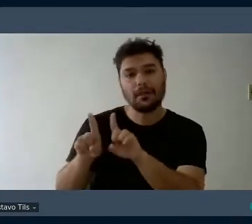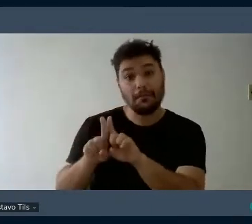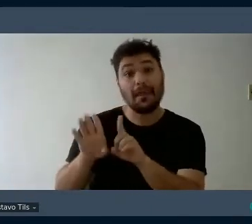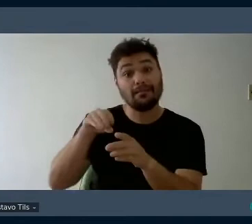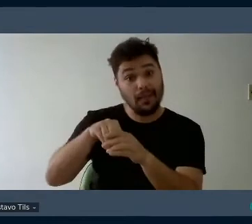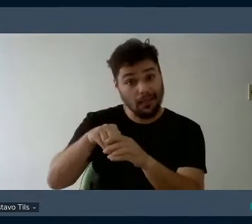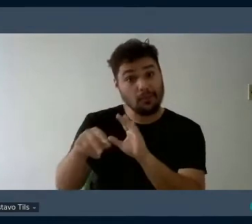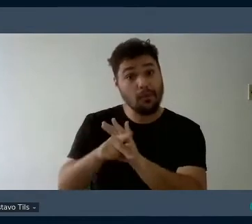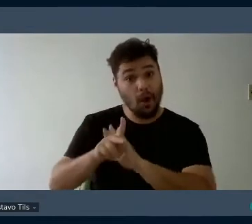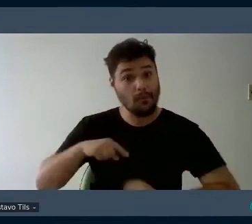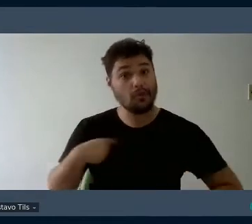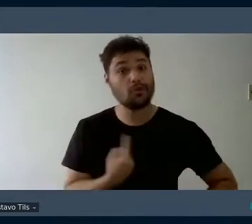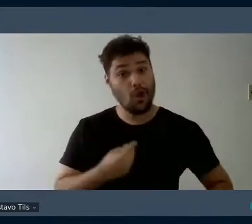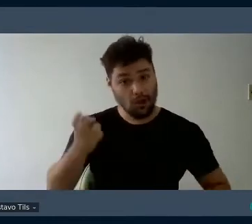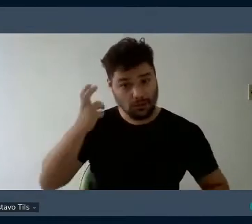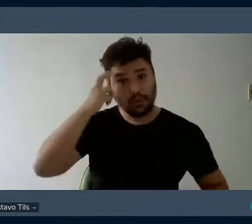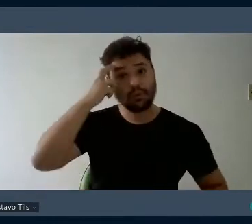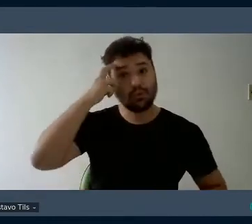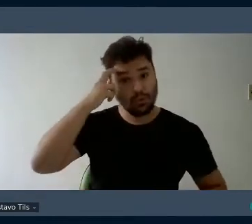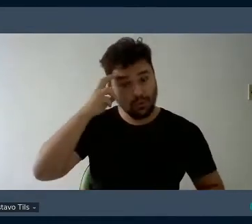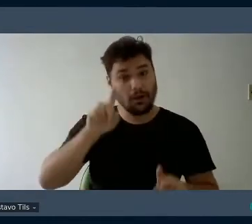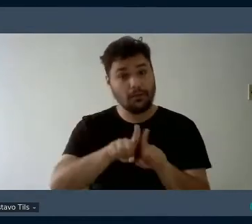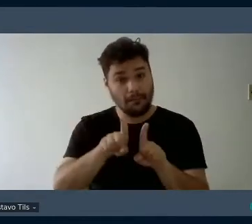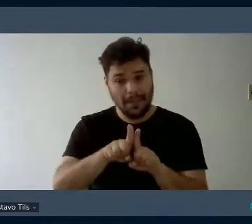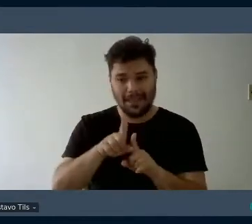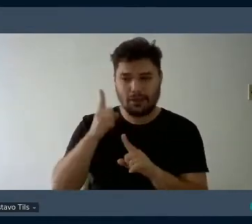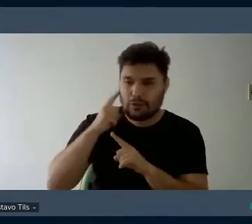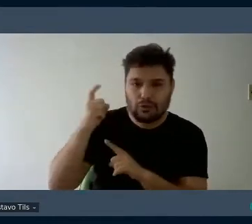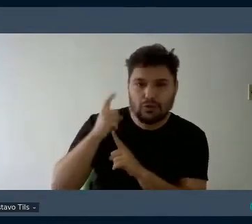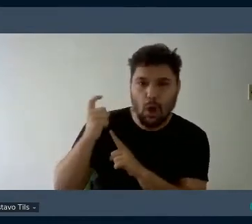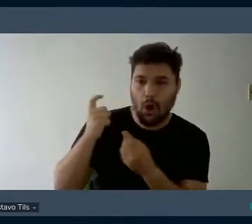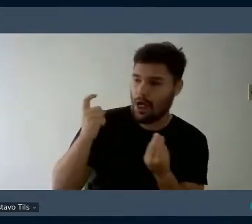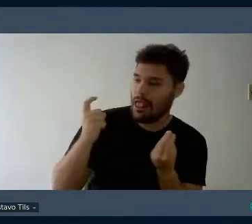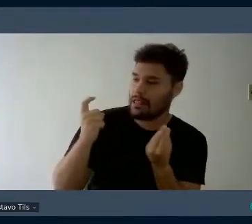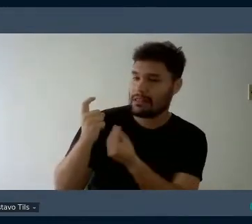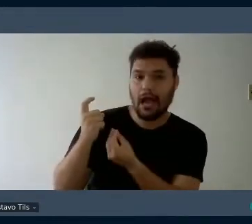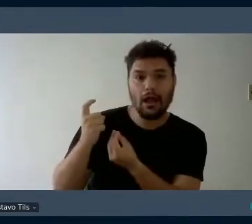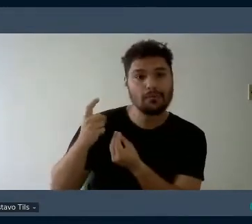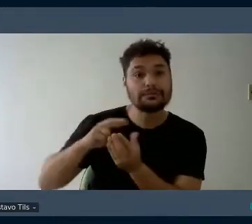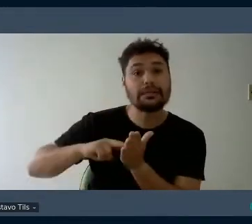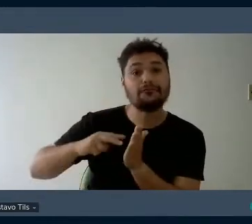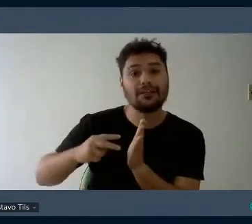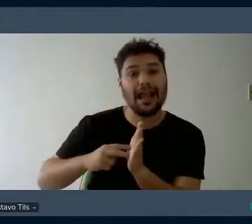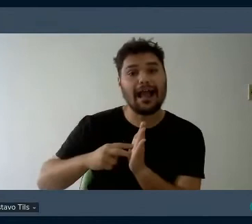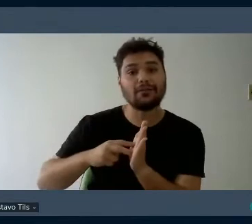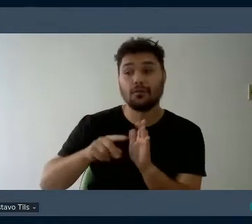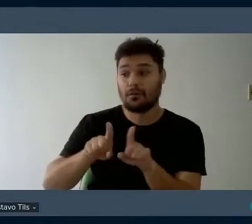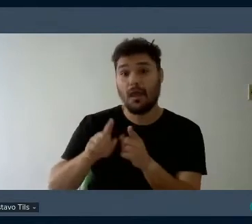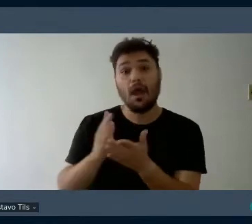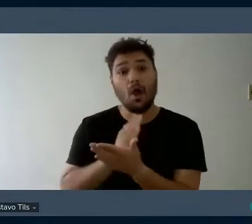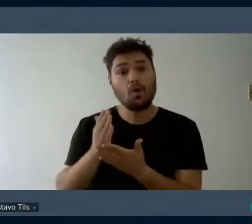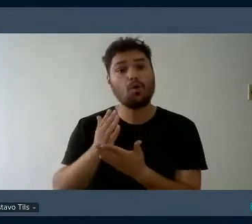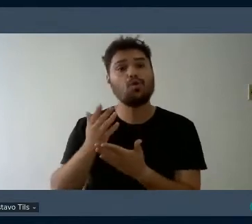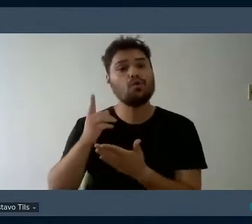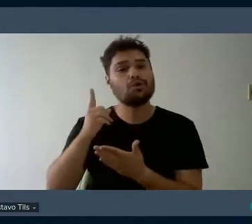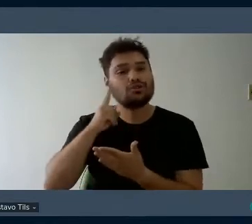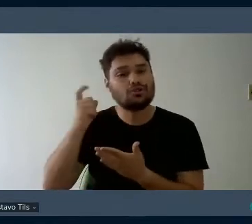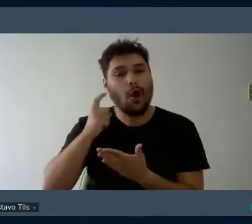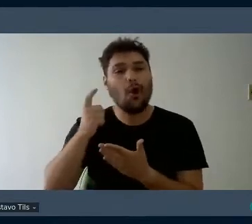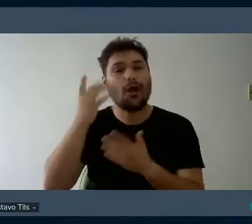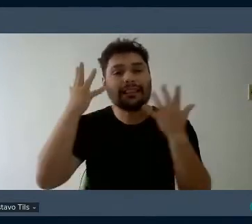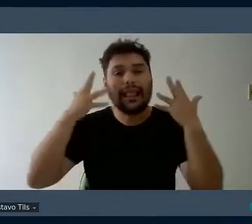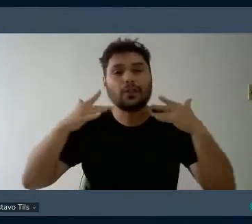e significamos e atribuímos sentidos aos sons naturais, aos sons produzidos por outras espécies, inclusive.